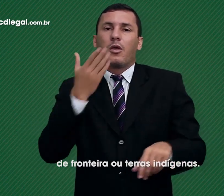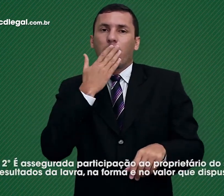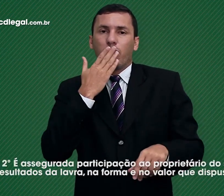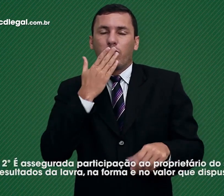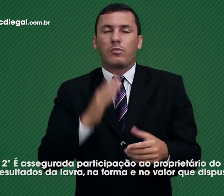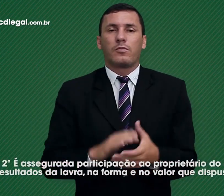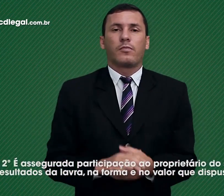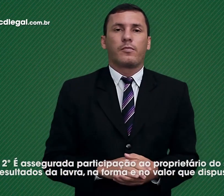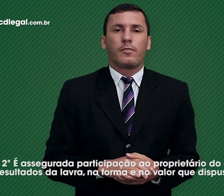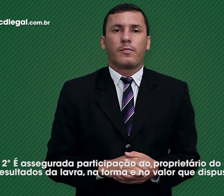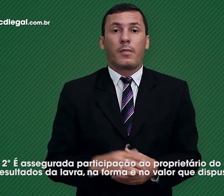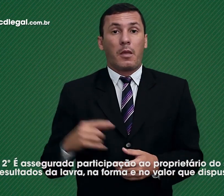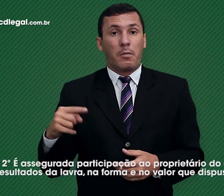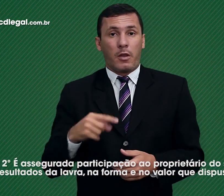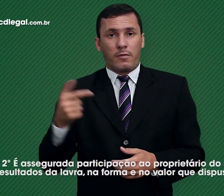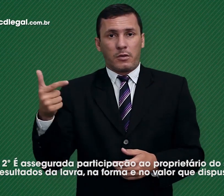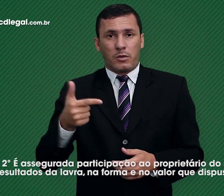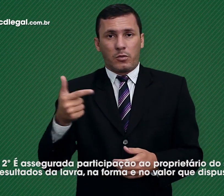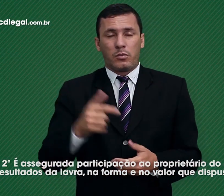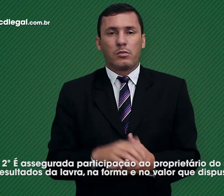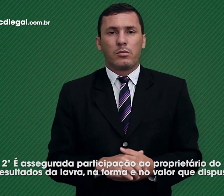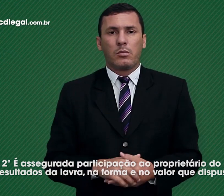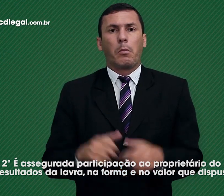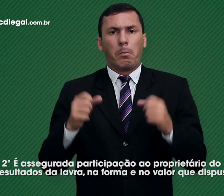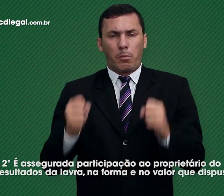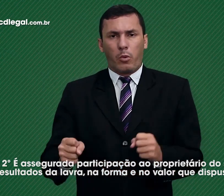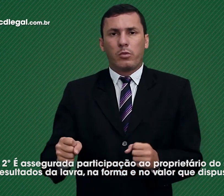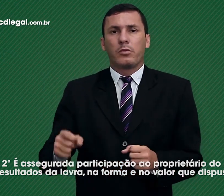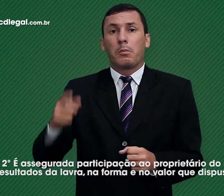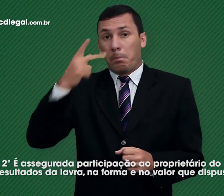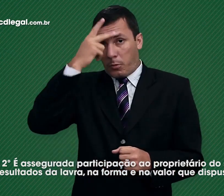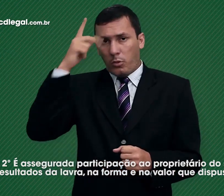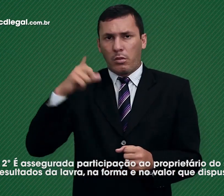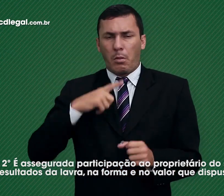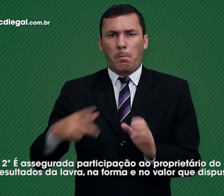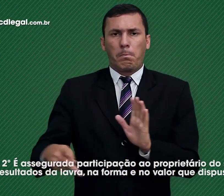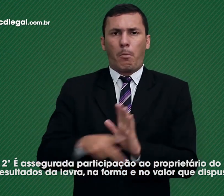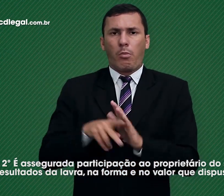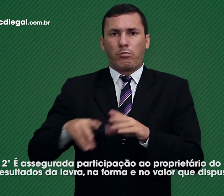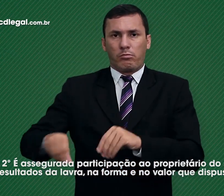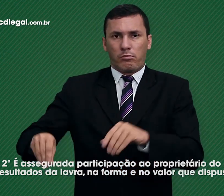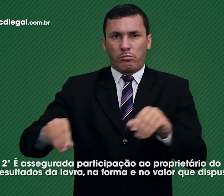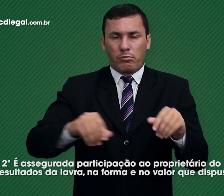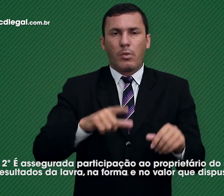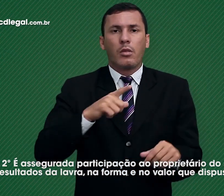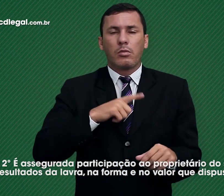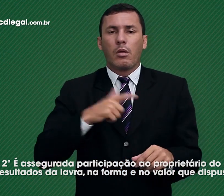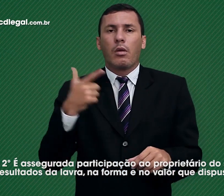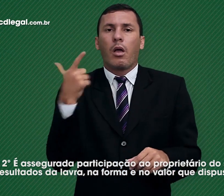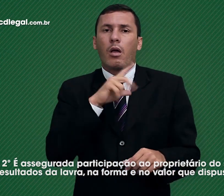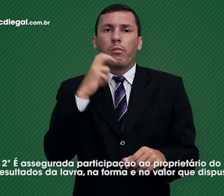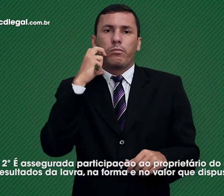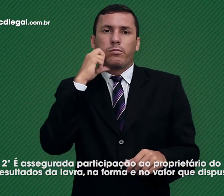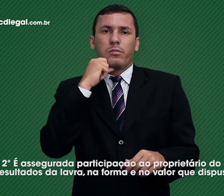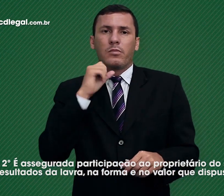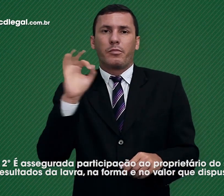§ 2º É assegurada participação ao proprietário do solo nos resultados da lavra,